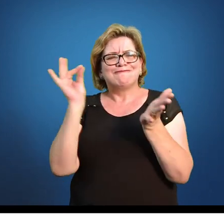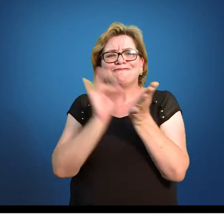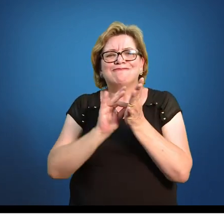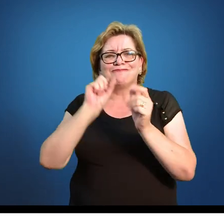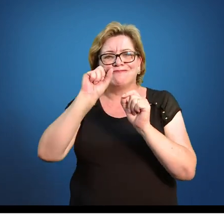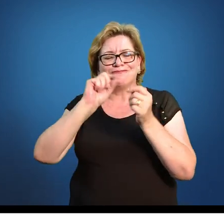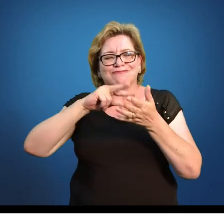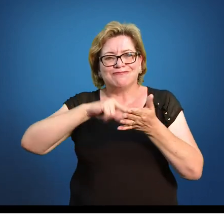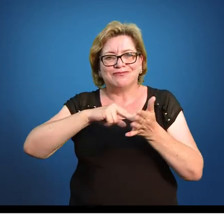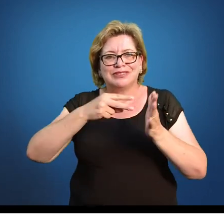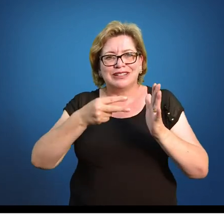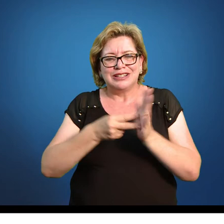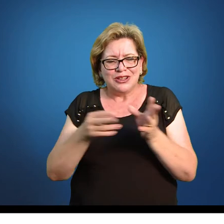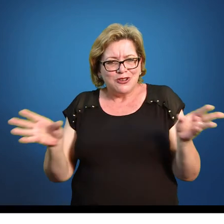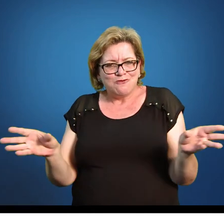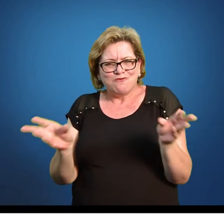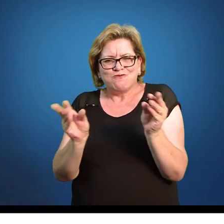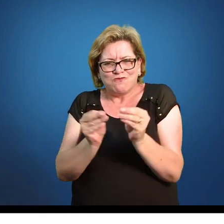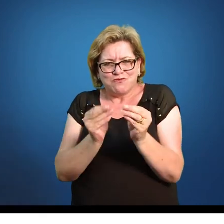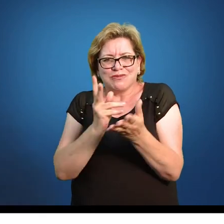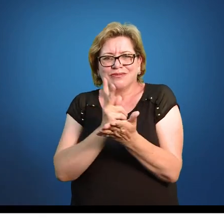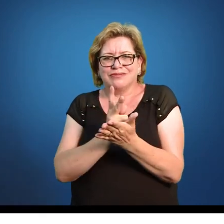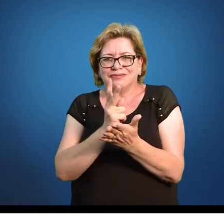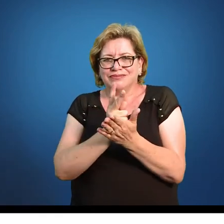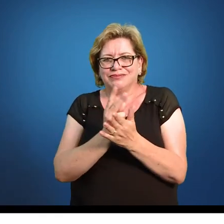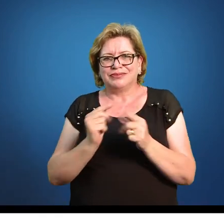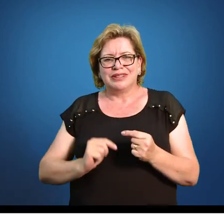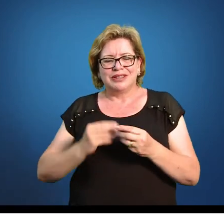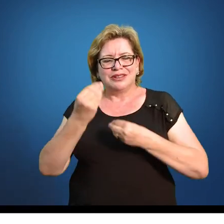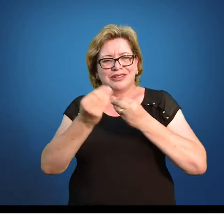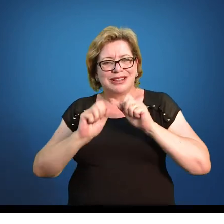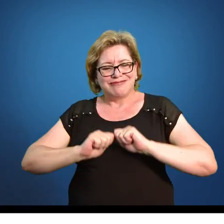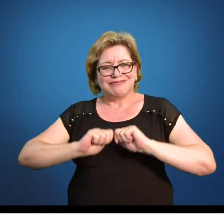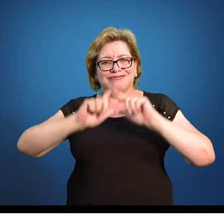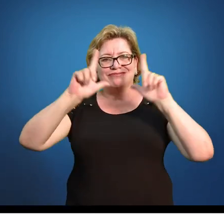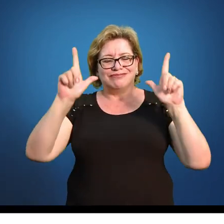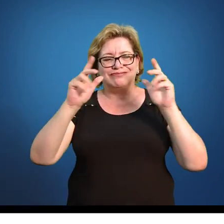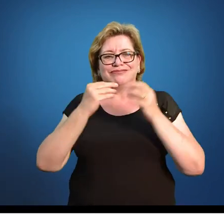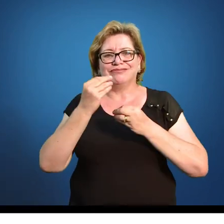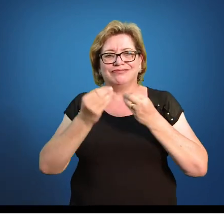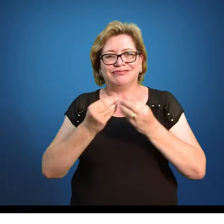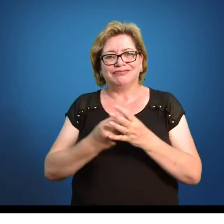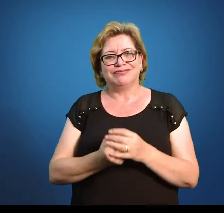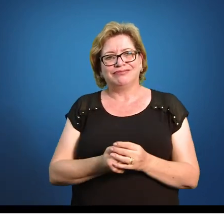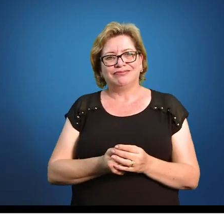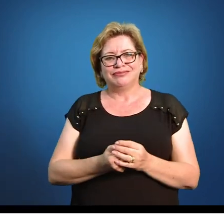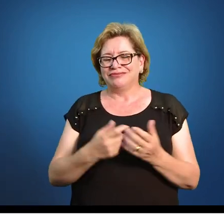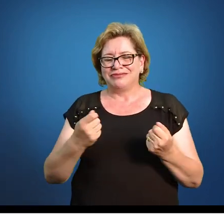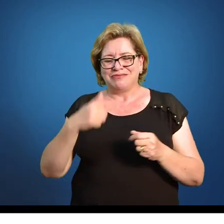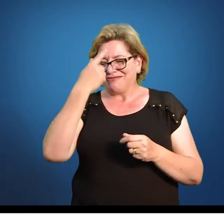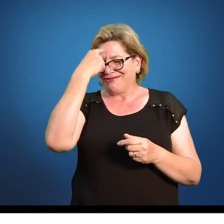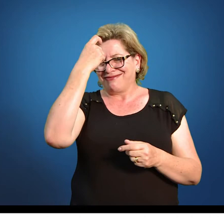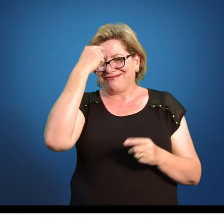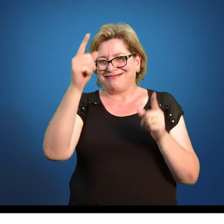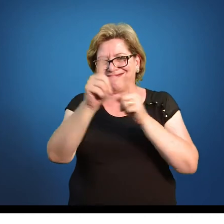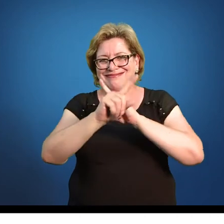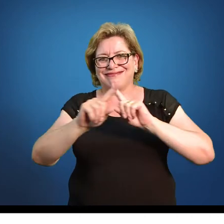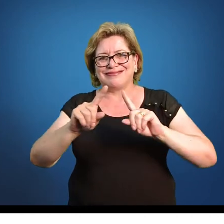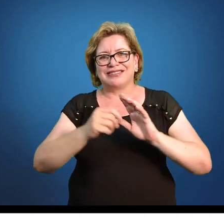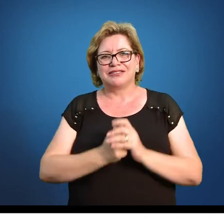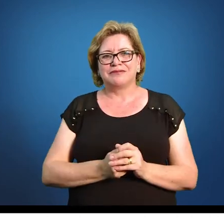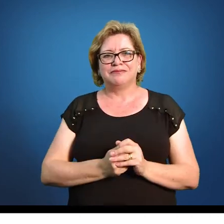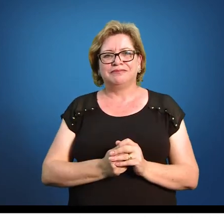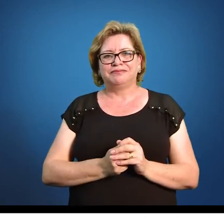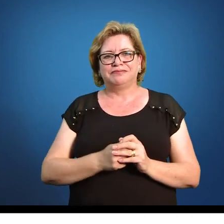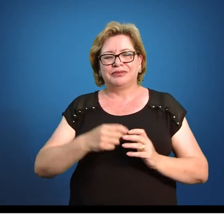ser o mais, vamos dizer assim, sintético possível. Mais objetivo possível. É essa a ideia. Não é nada de inventar. Então,